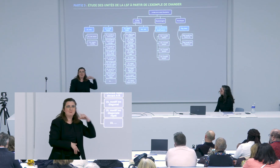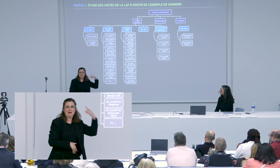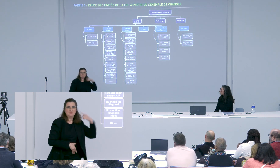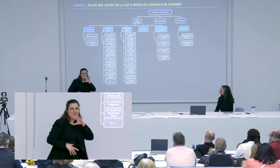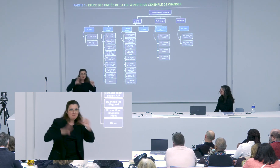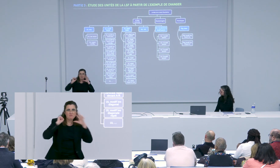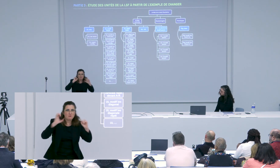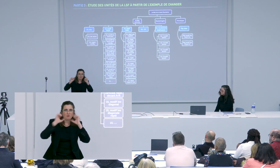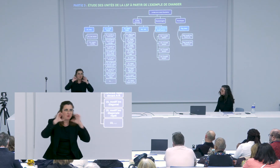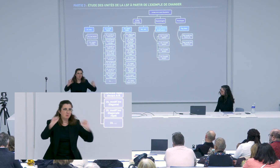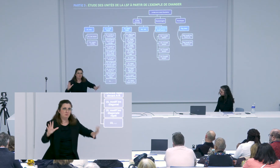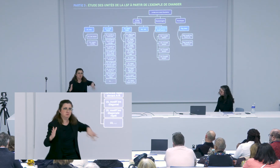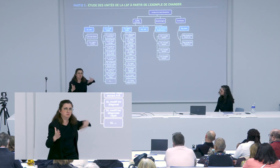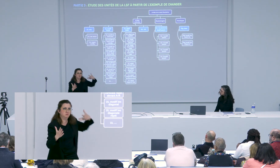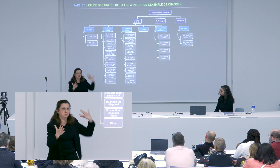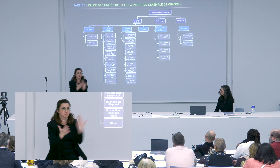seul